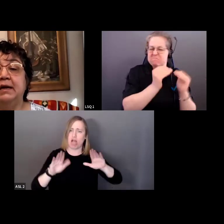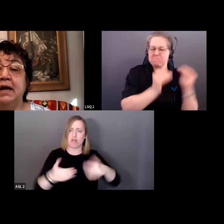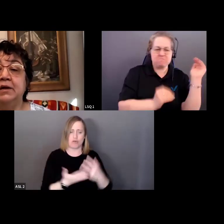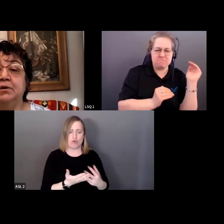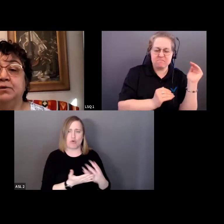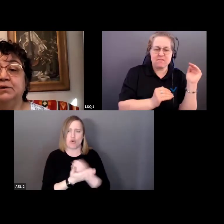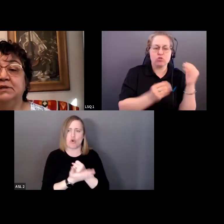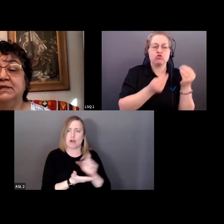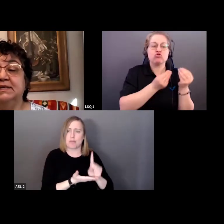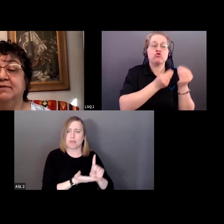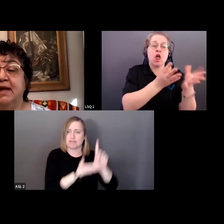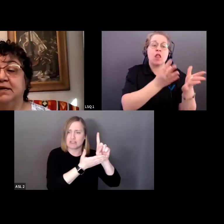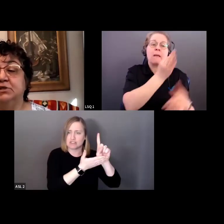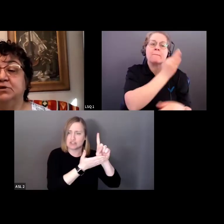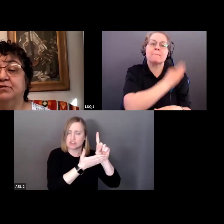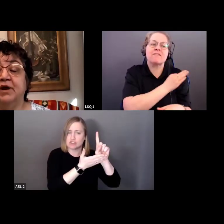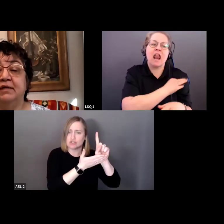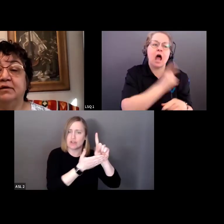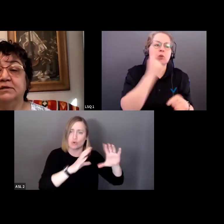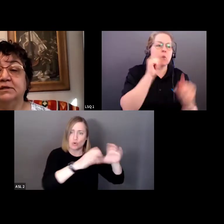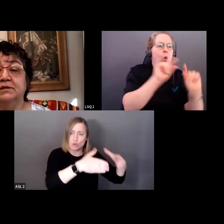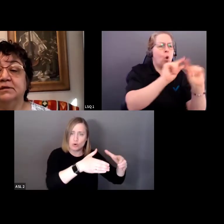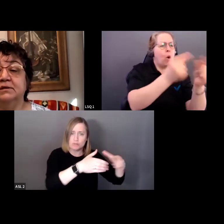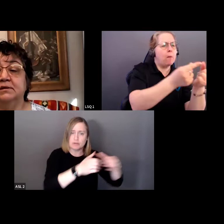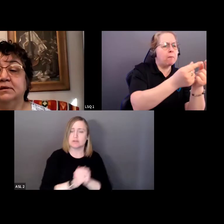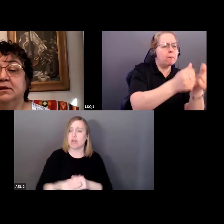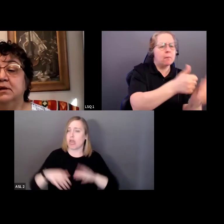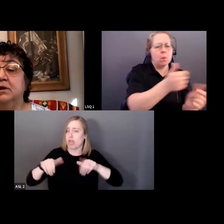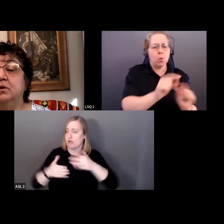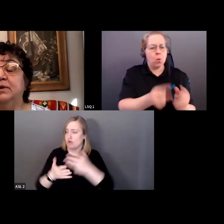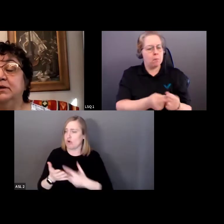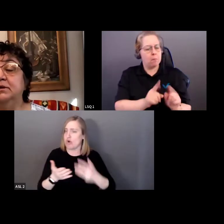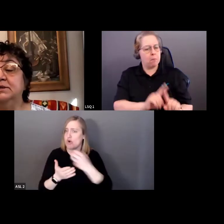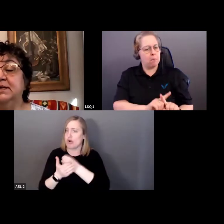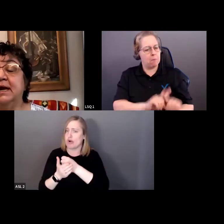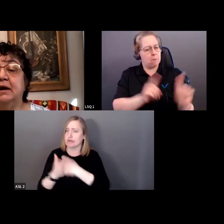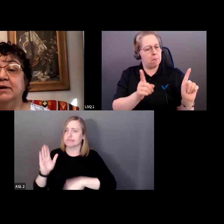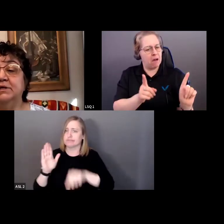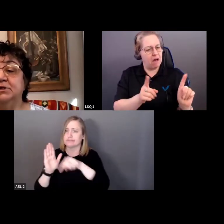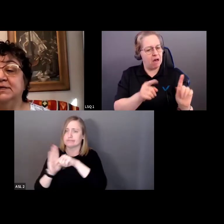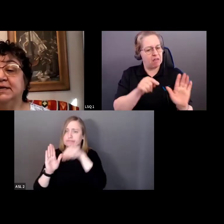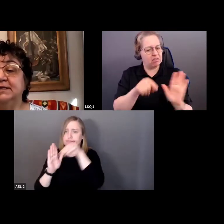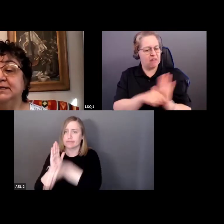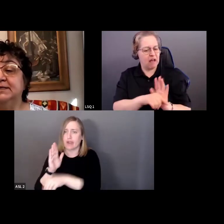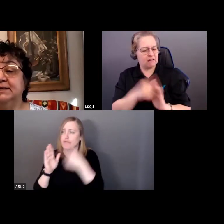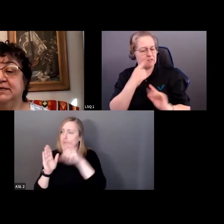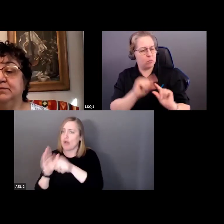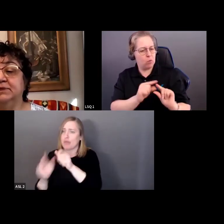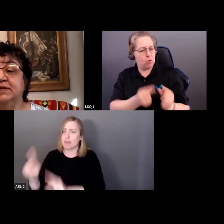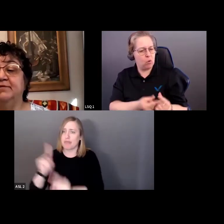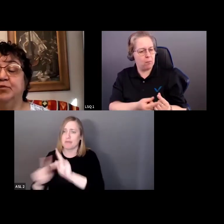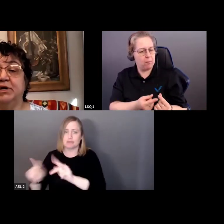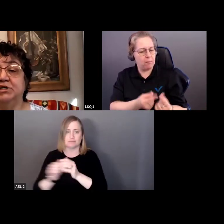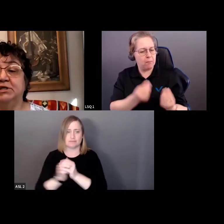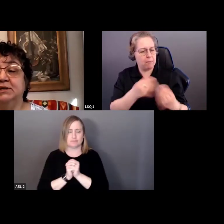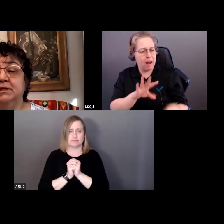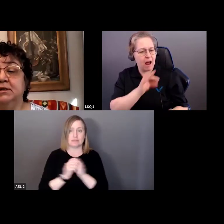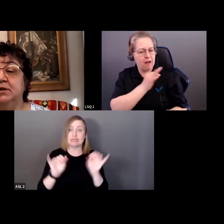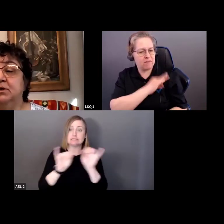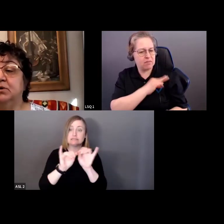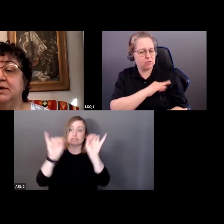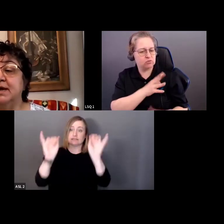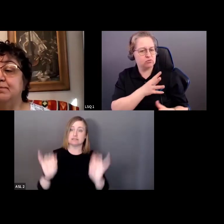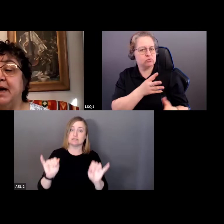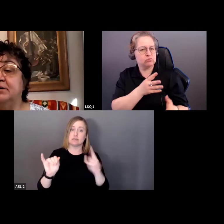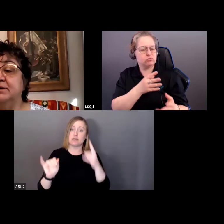privilèges non mérités pour certains groupes et désavantages d'autres groupes. Nous avons examiné comment